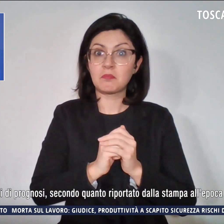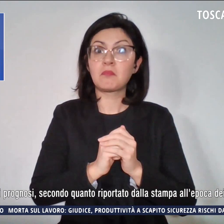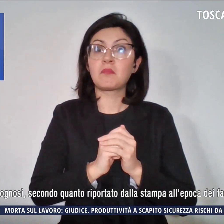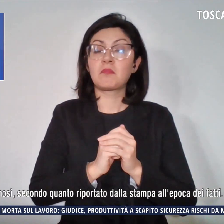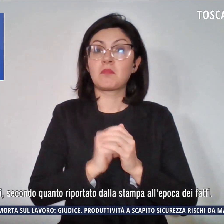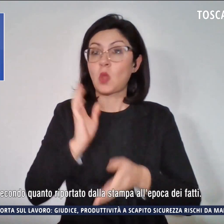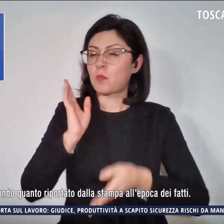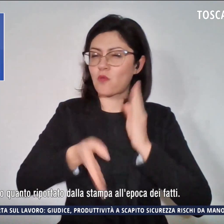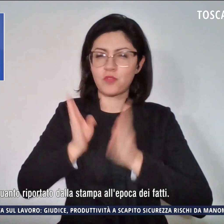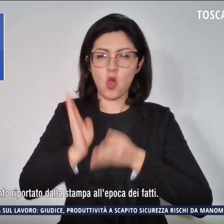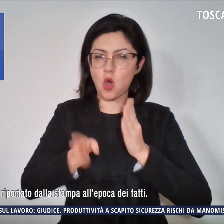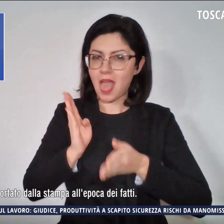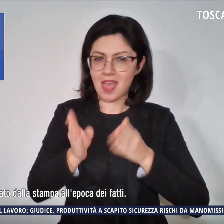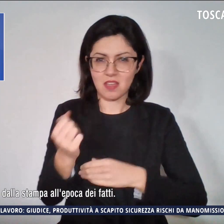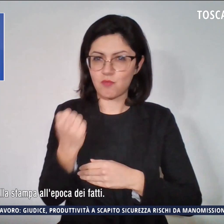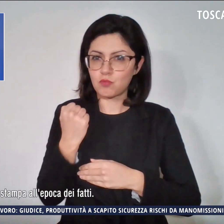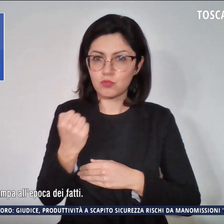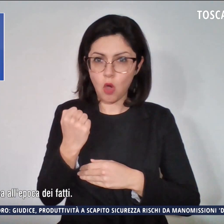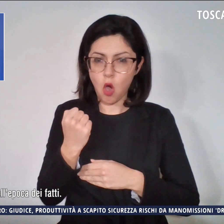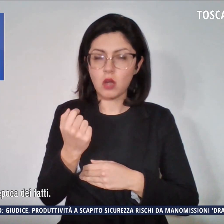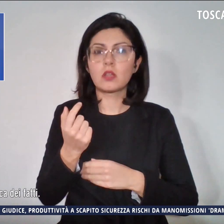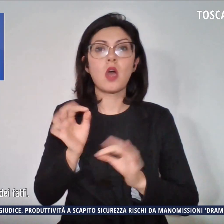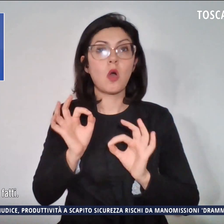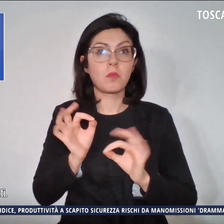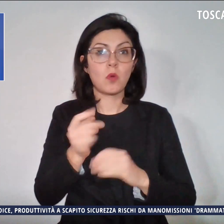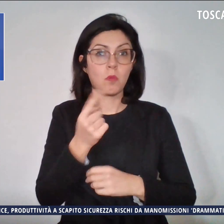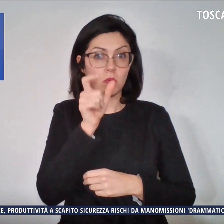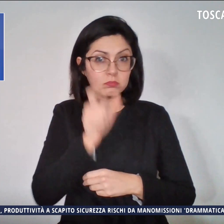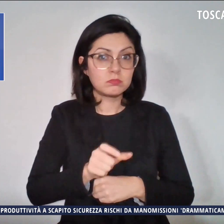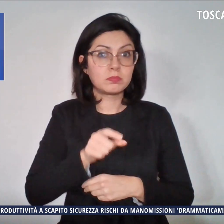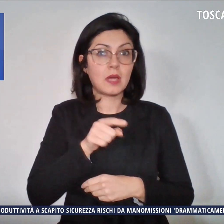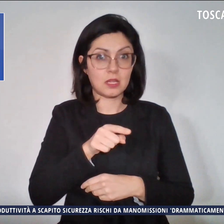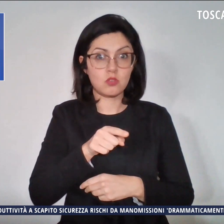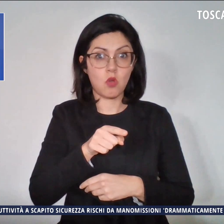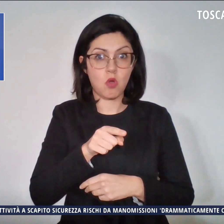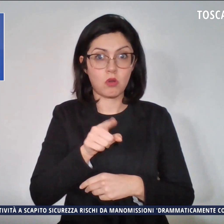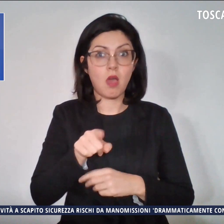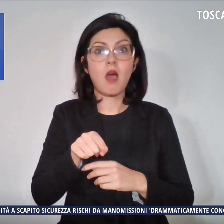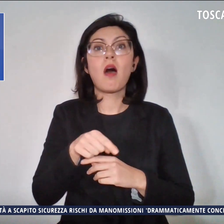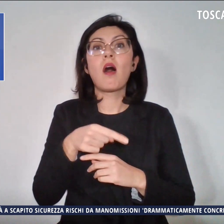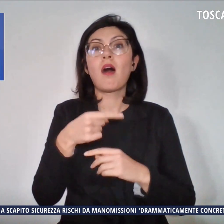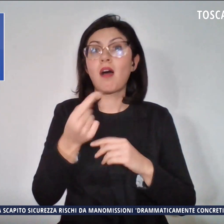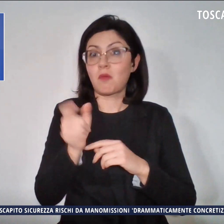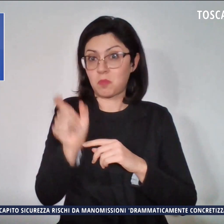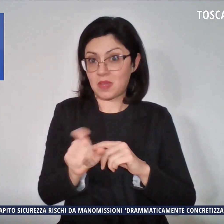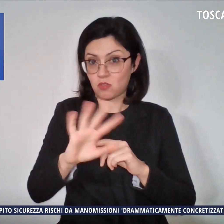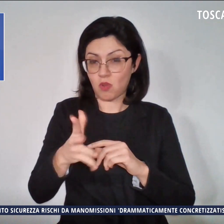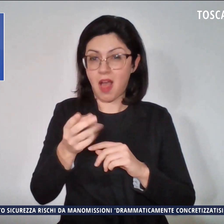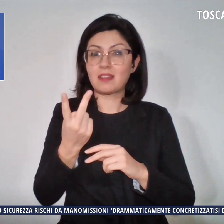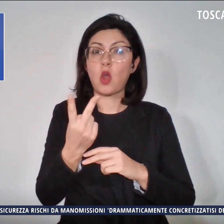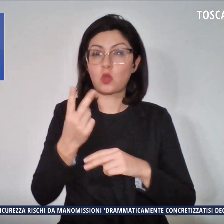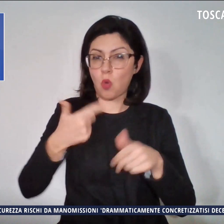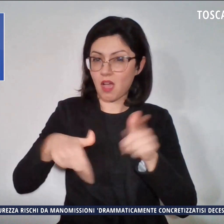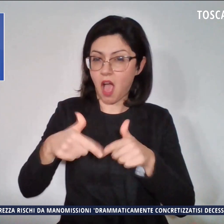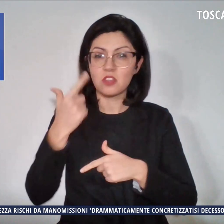violenza con cui uno dei contendenti colpiva l'avversario, oramai in terra, con due calci al volto.